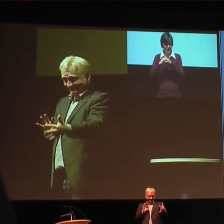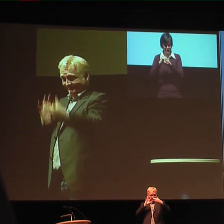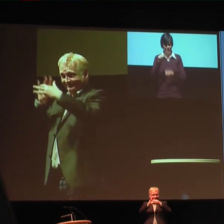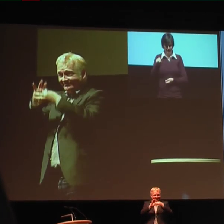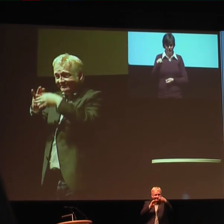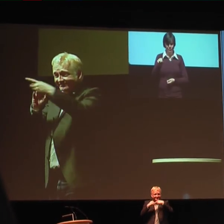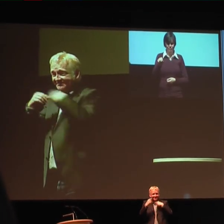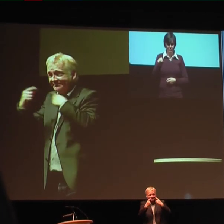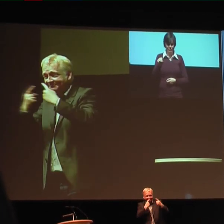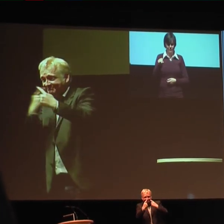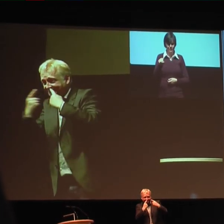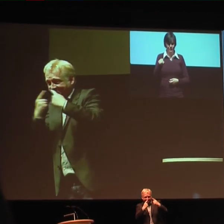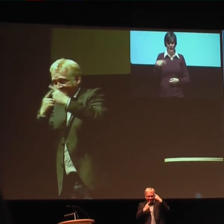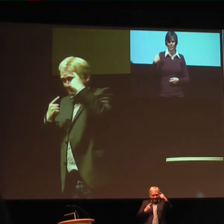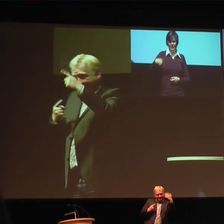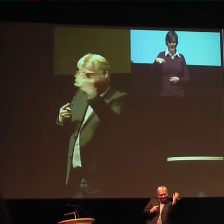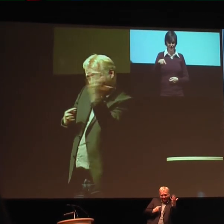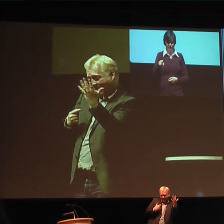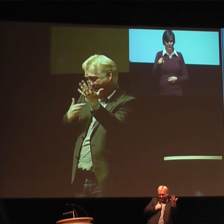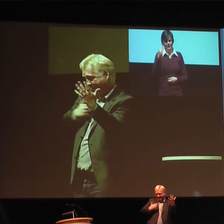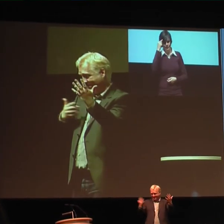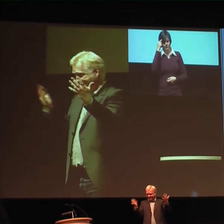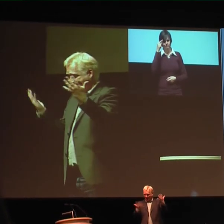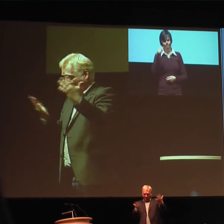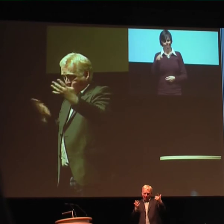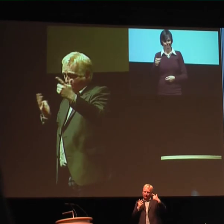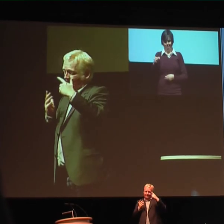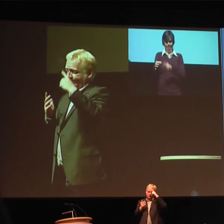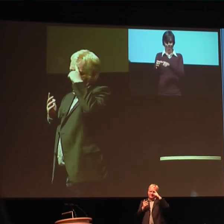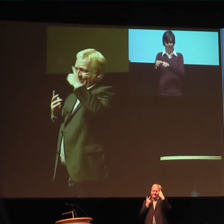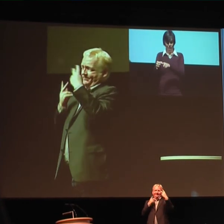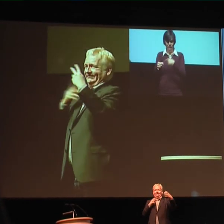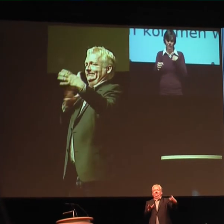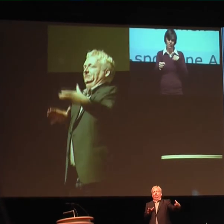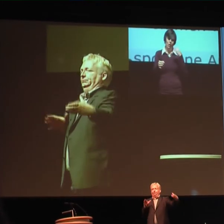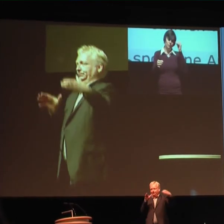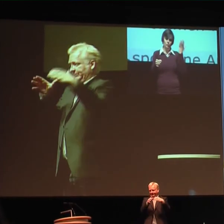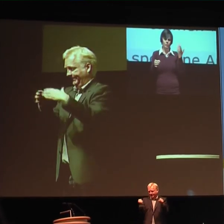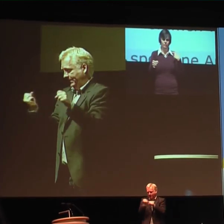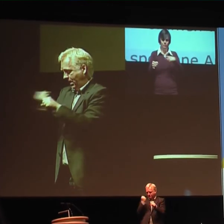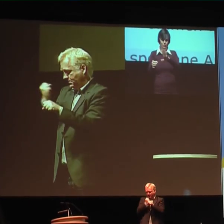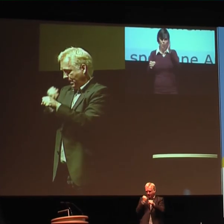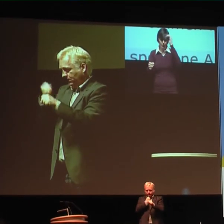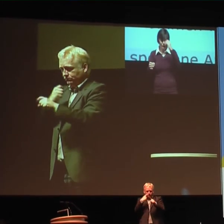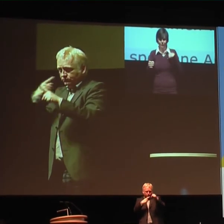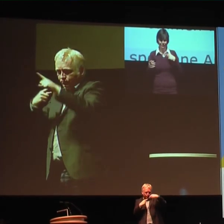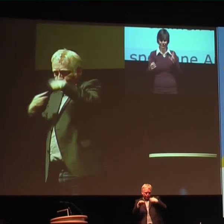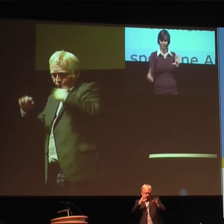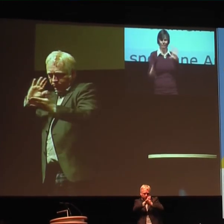er wäre der beste Ansprechpartner. Und ich glaube, mit ihm müssten wir einfach mal diskutieren, wo der geeignete Ort ist,